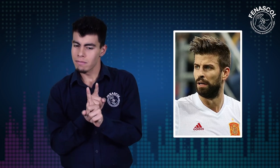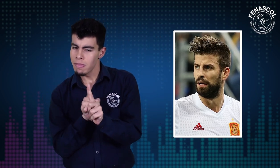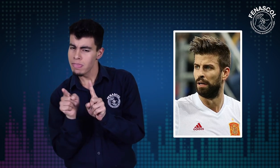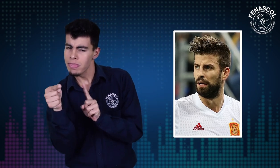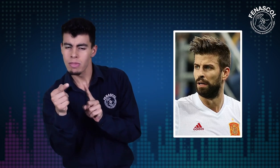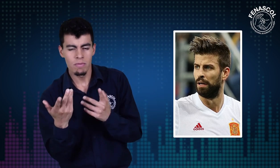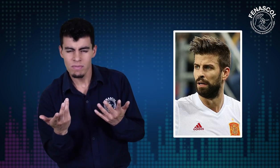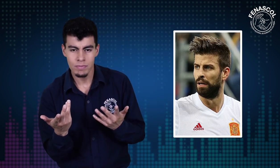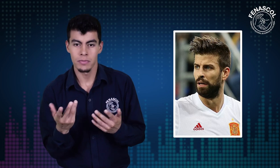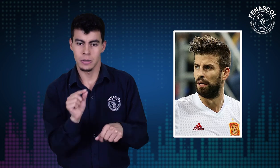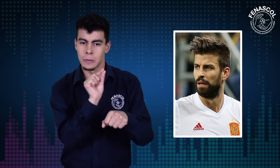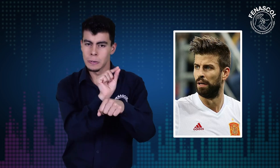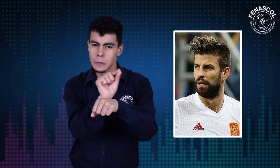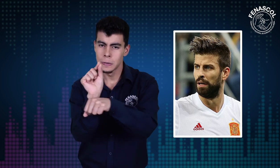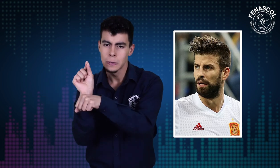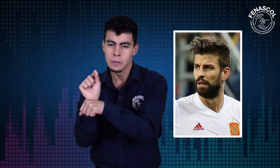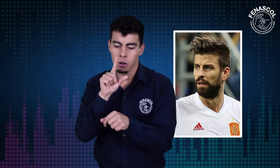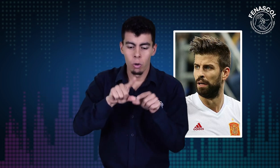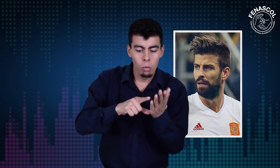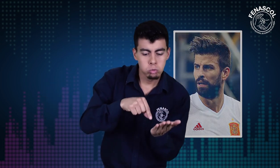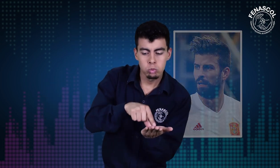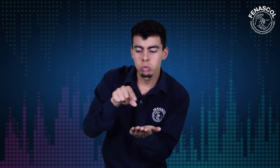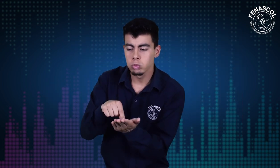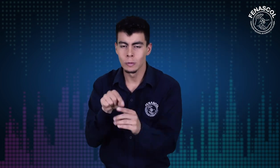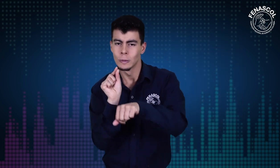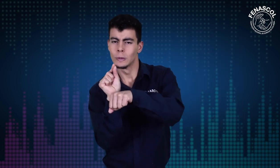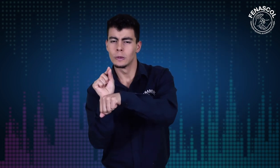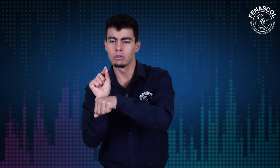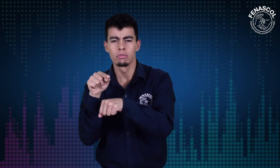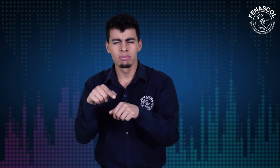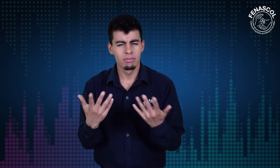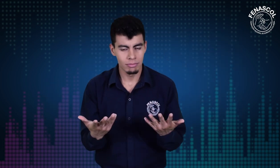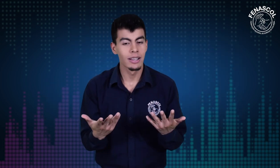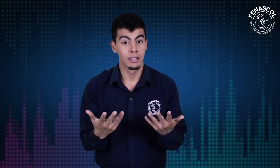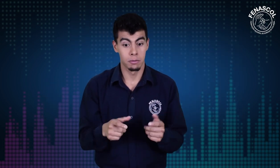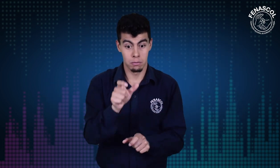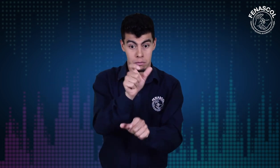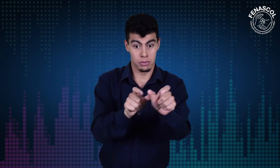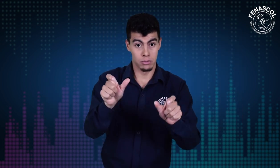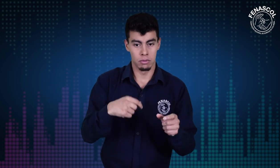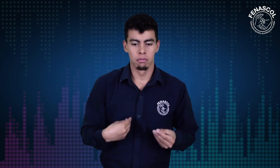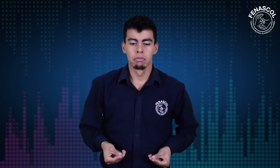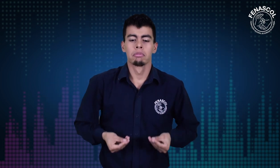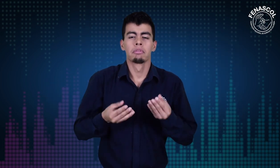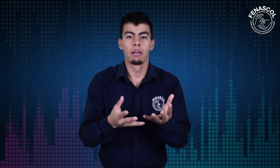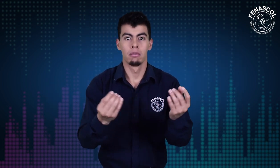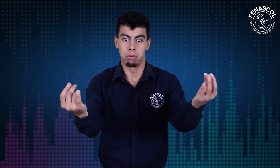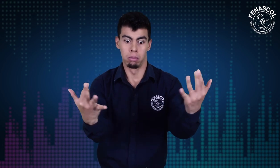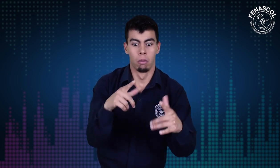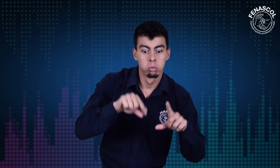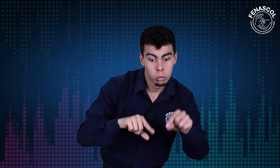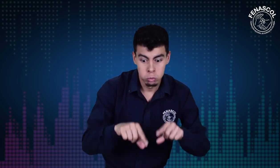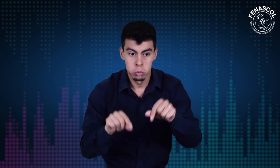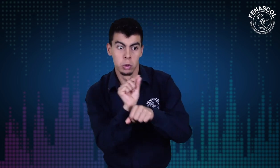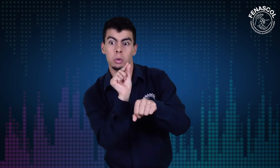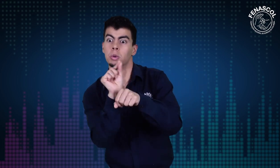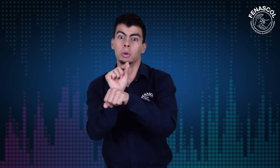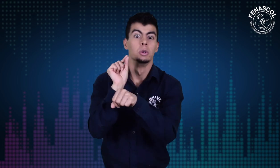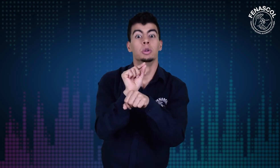Es una indirecta de precisamente lo que ha suscitado sus acciones, ha hecho